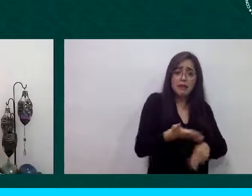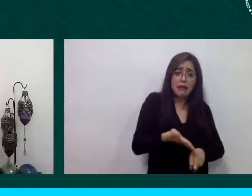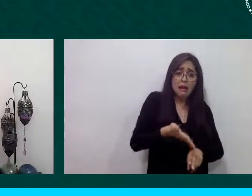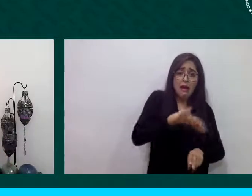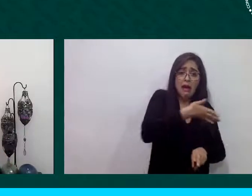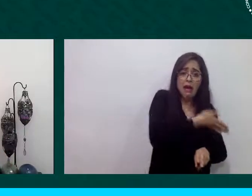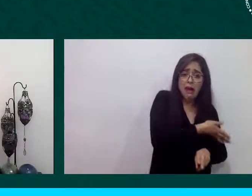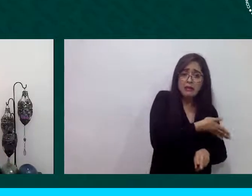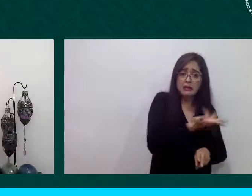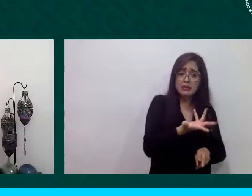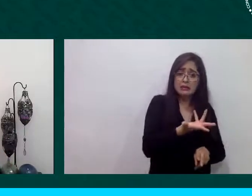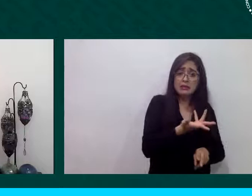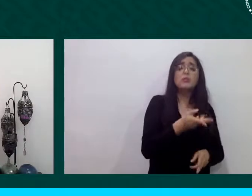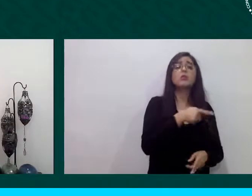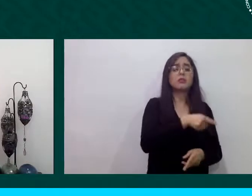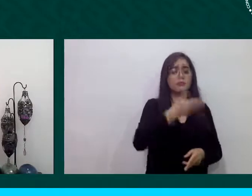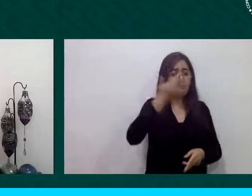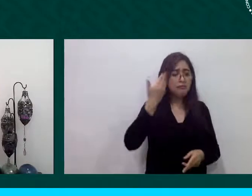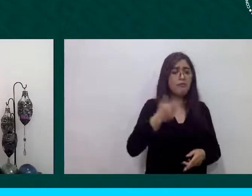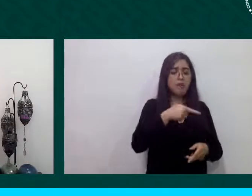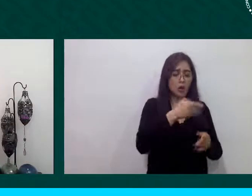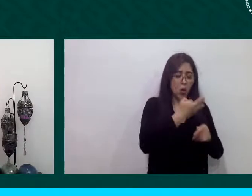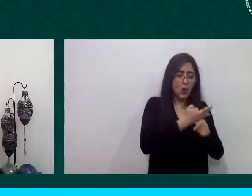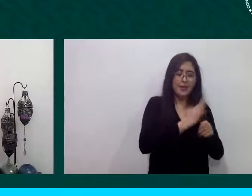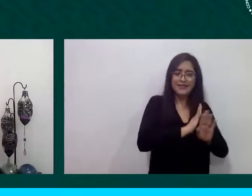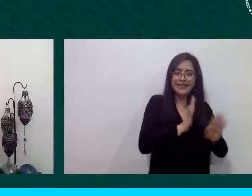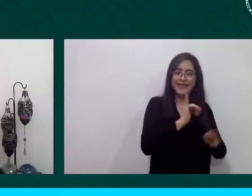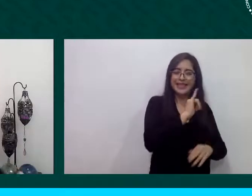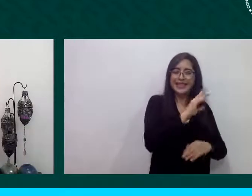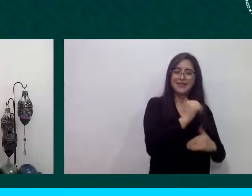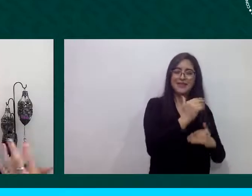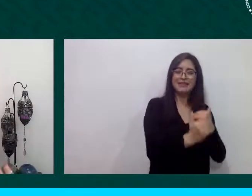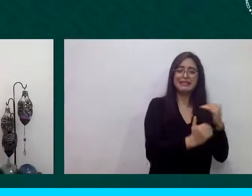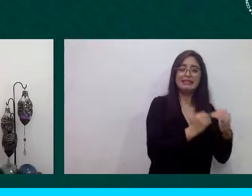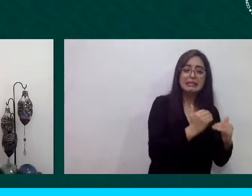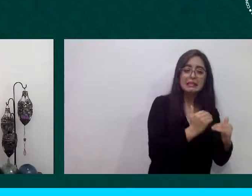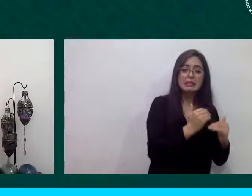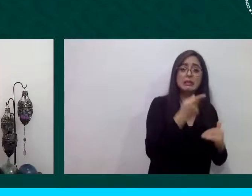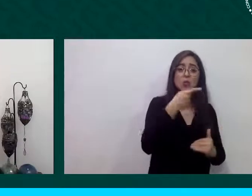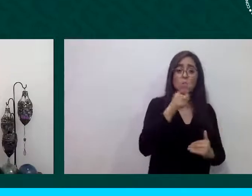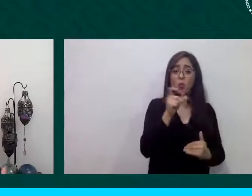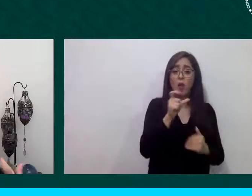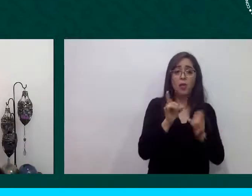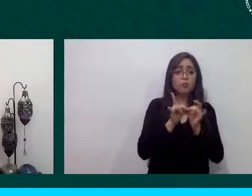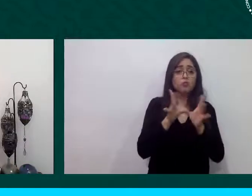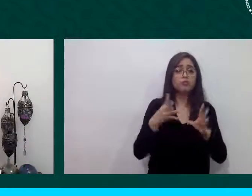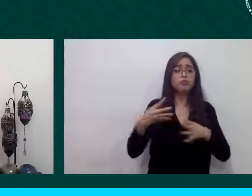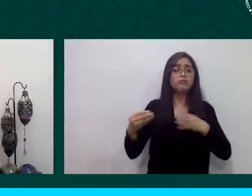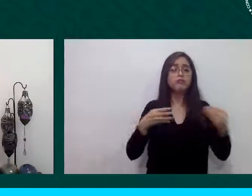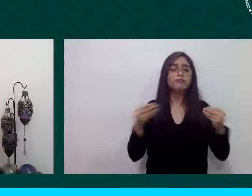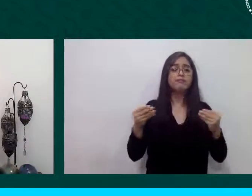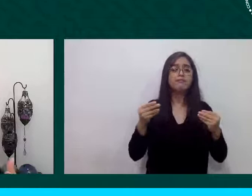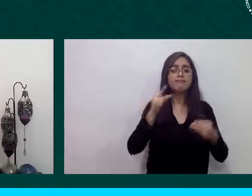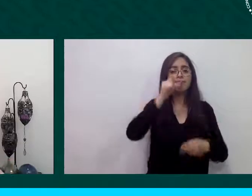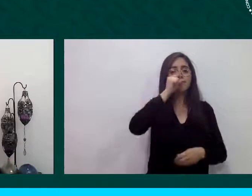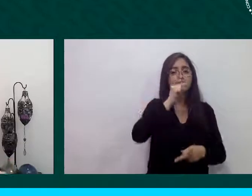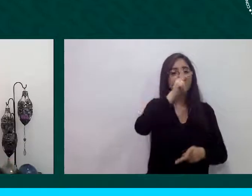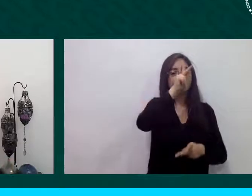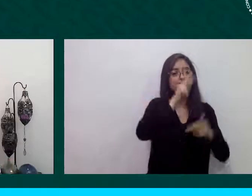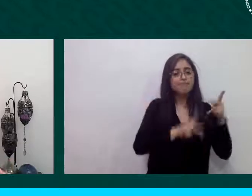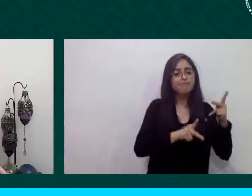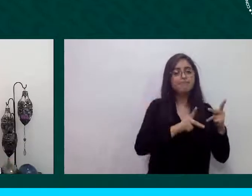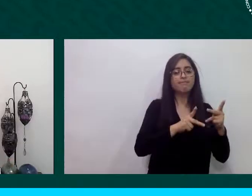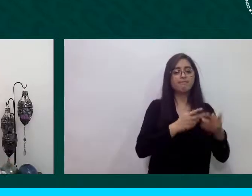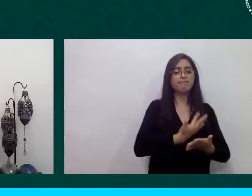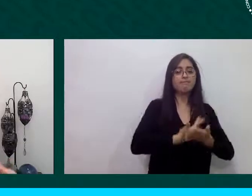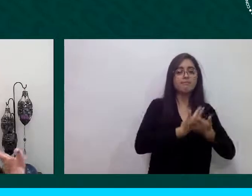seguimiento se tuvieron que parar con la pandemia esto también retrasó nuevamente el tema de la